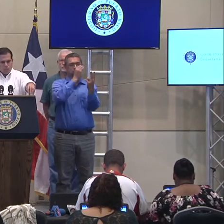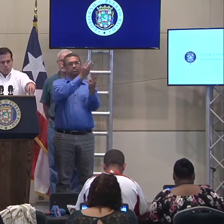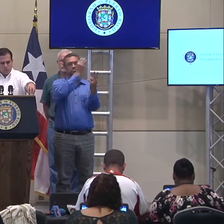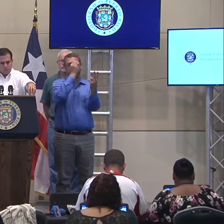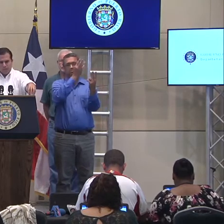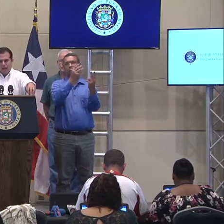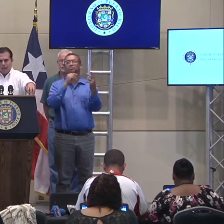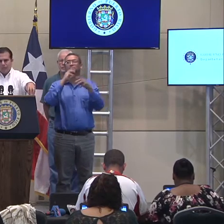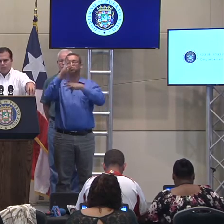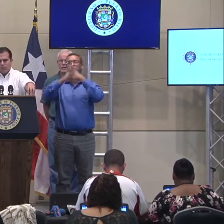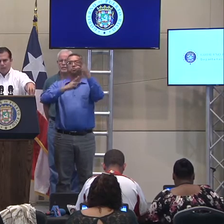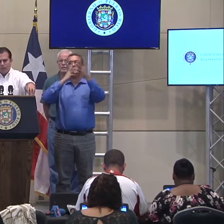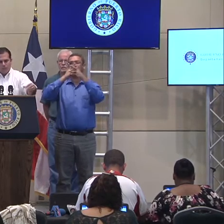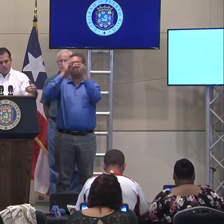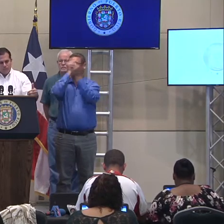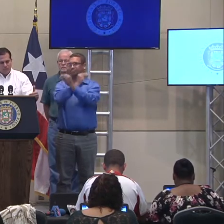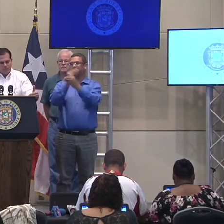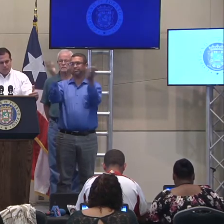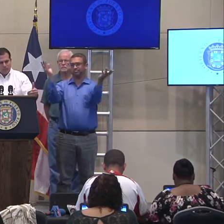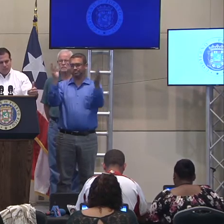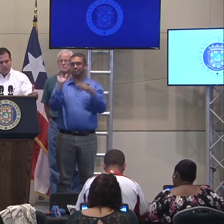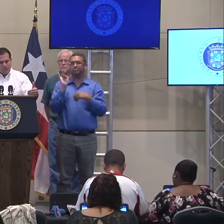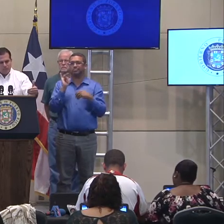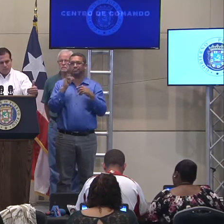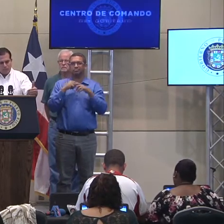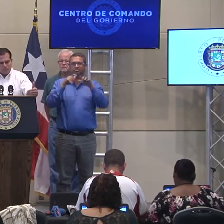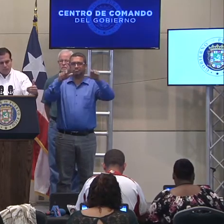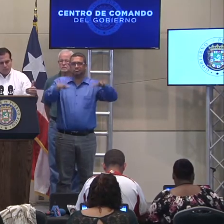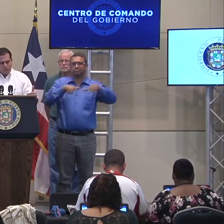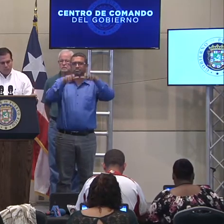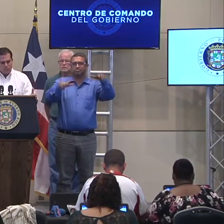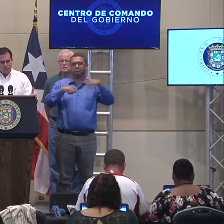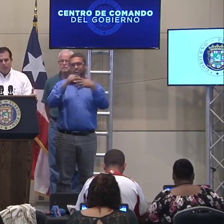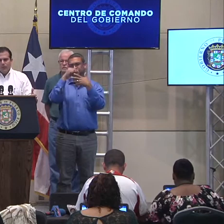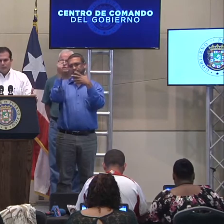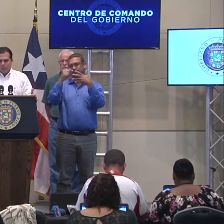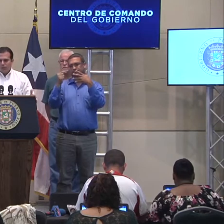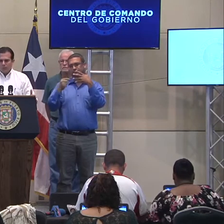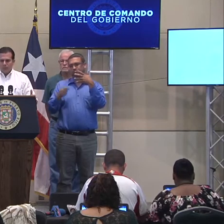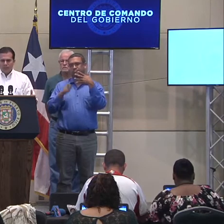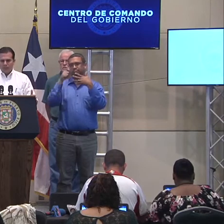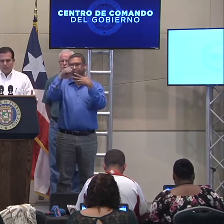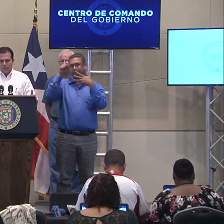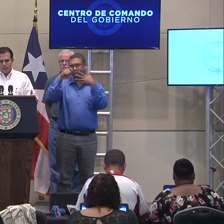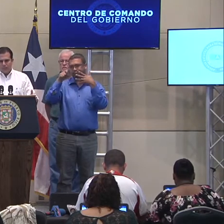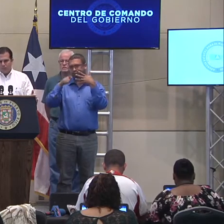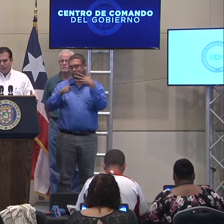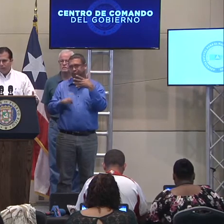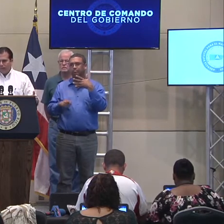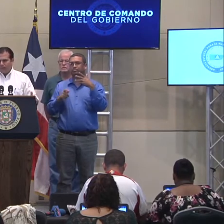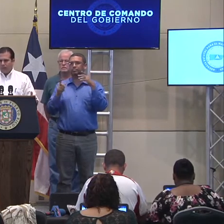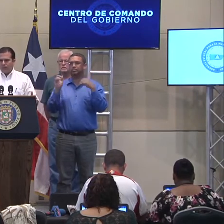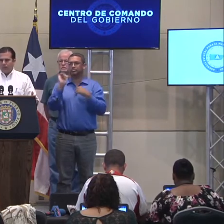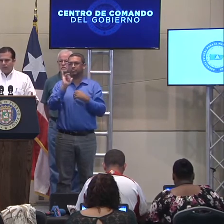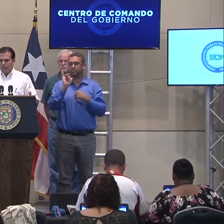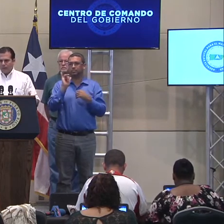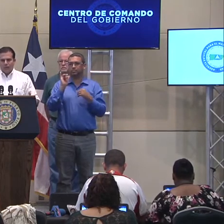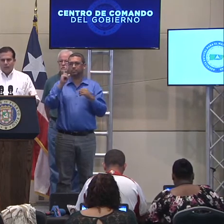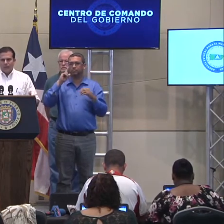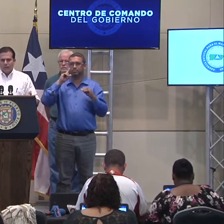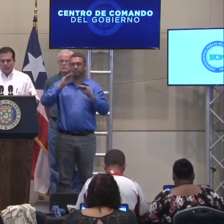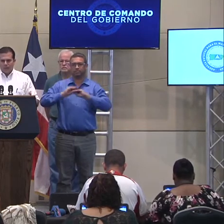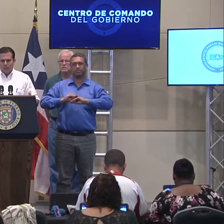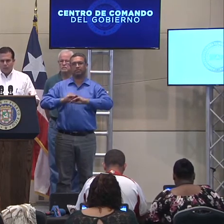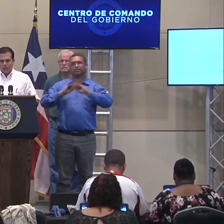eh, al mundo lo que se ha tomado, ¿verdad?, las cosas que se han tomado acción. Pero también, eh, lo que es evidente que es una